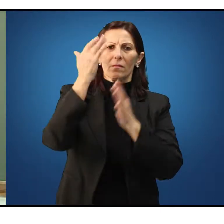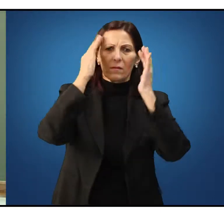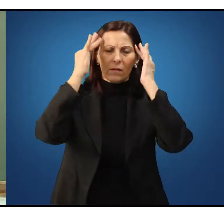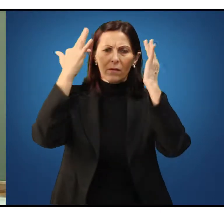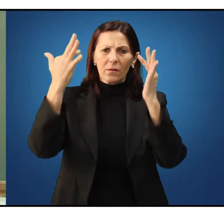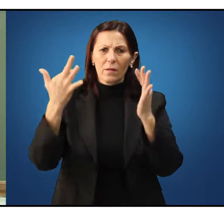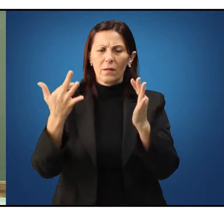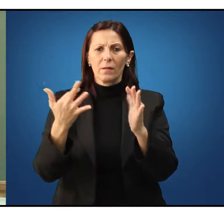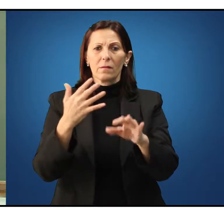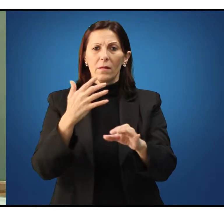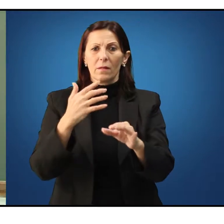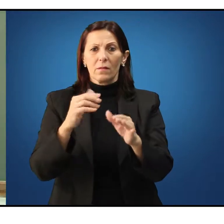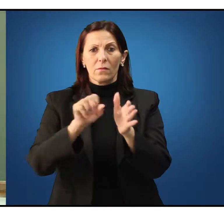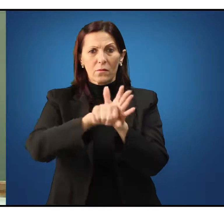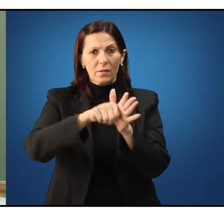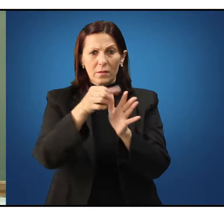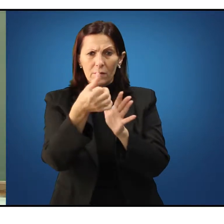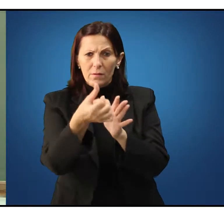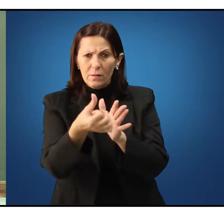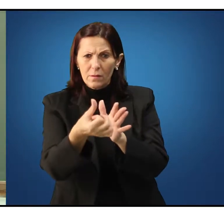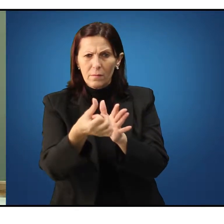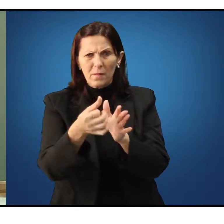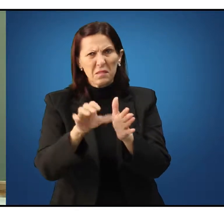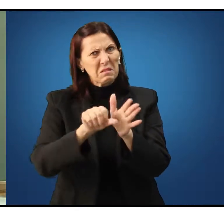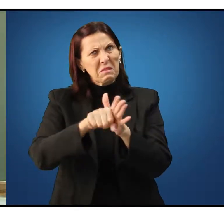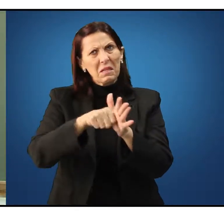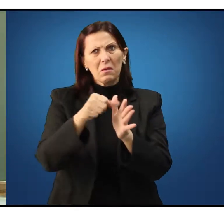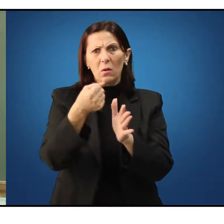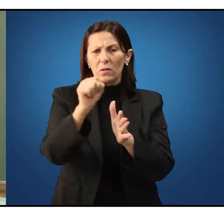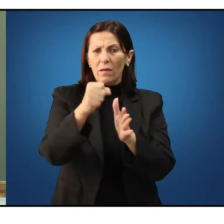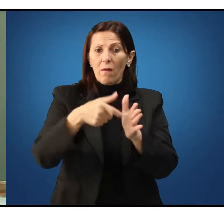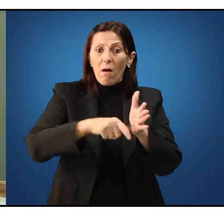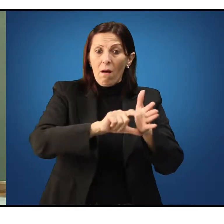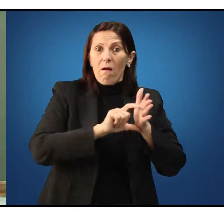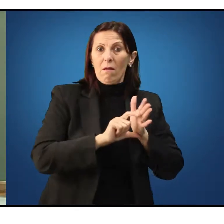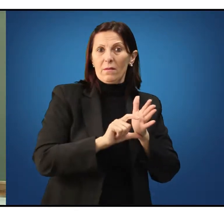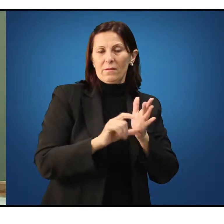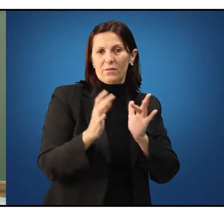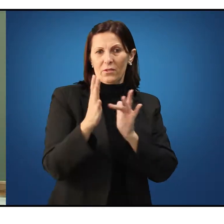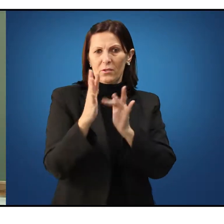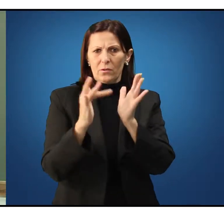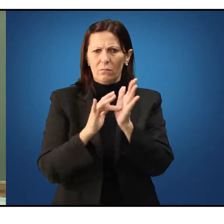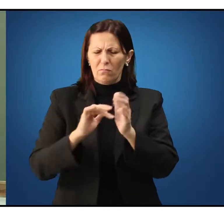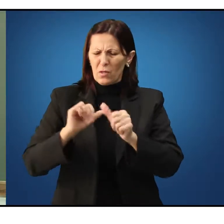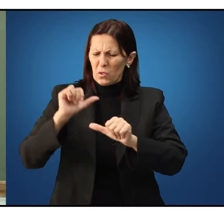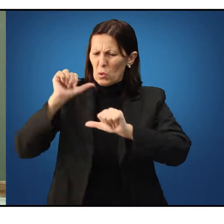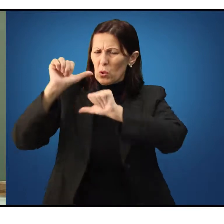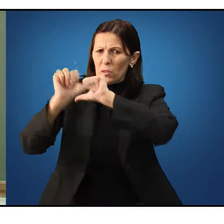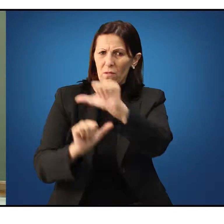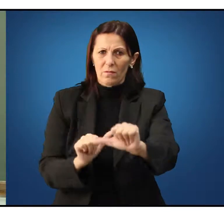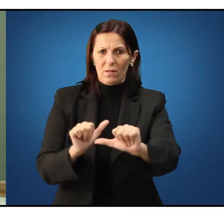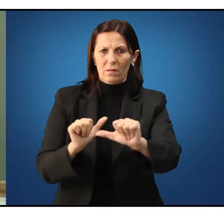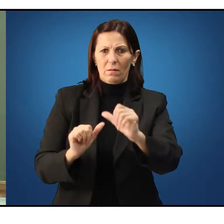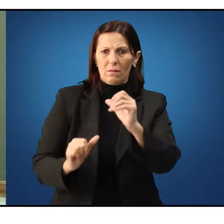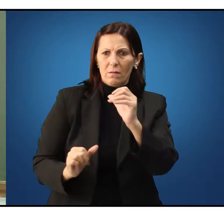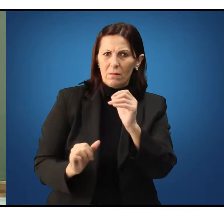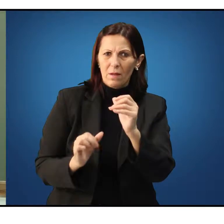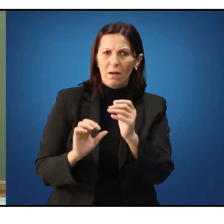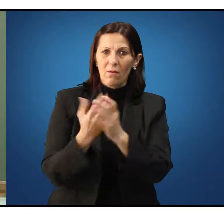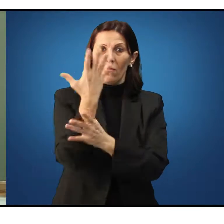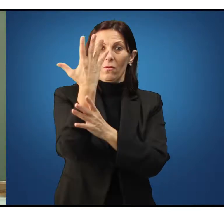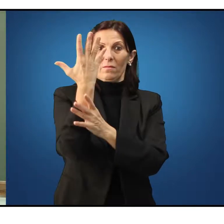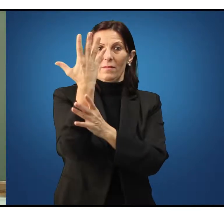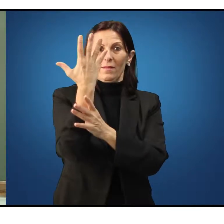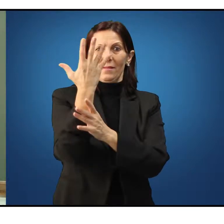porque desde o século VIII antes de Cristo um conjunto de mudanças começam a se operar